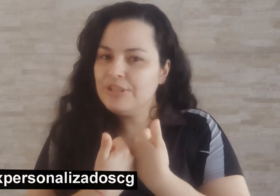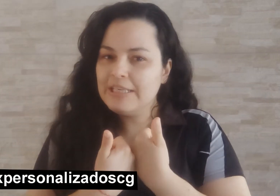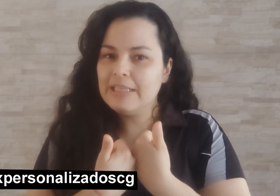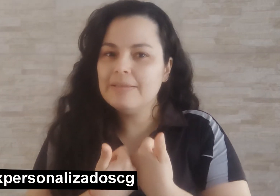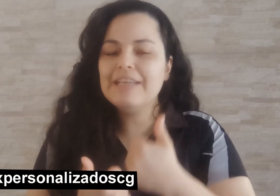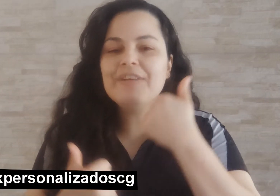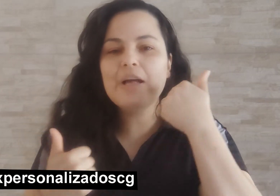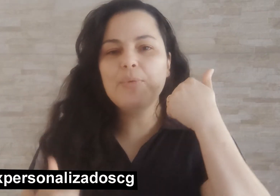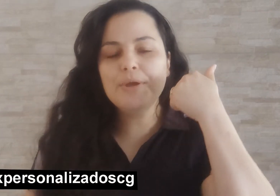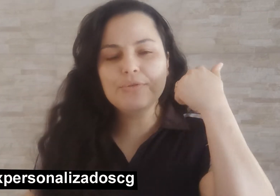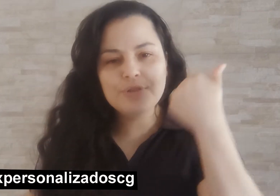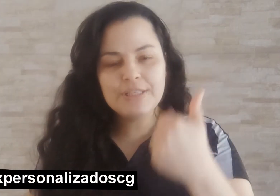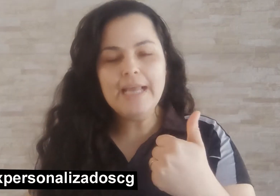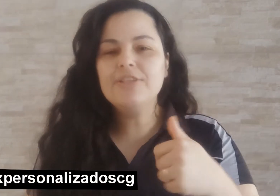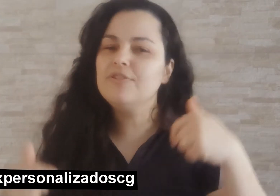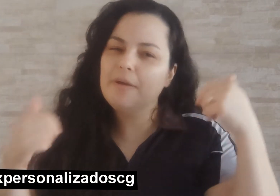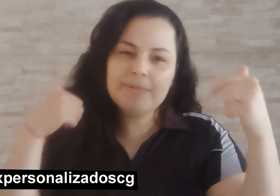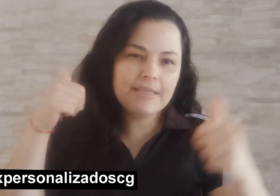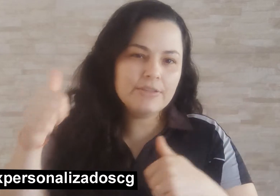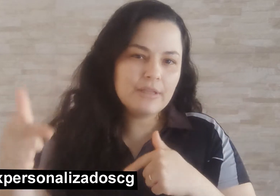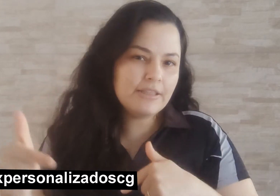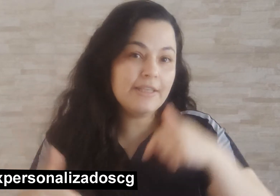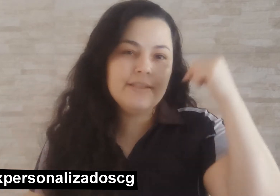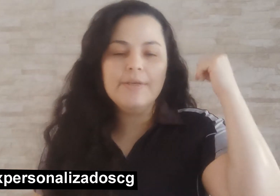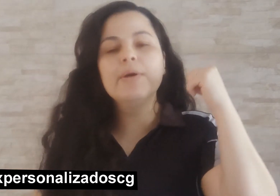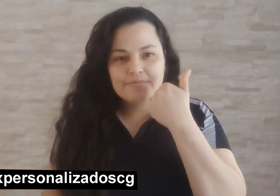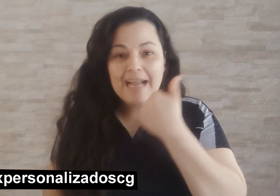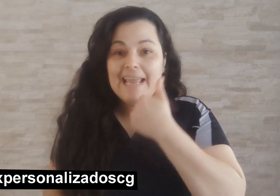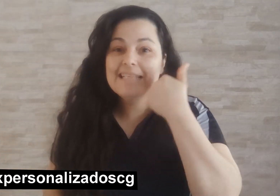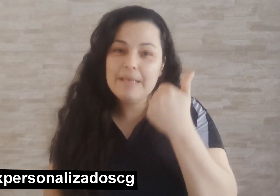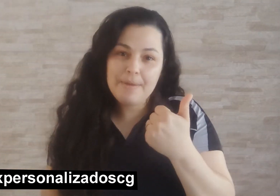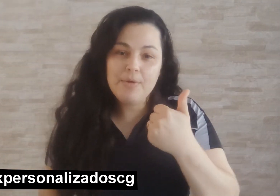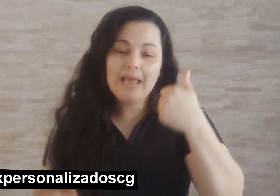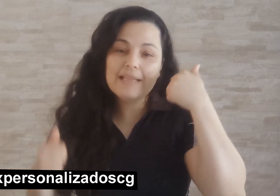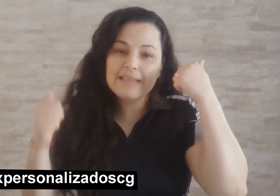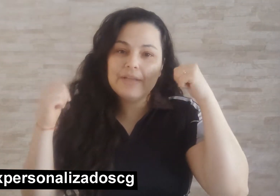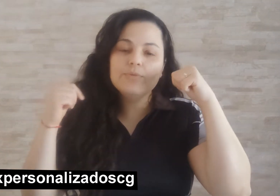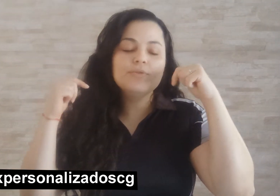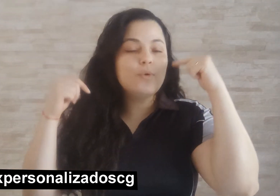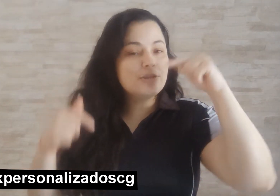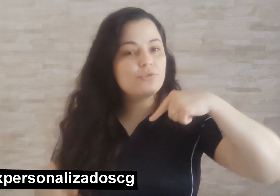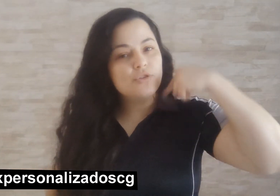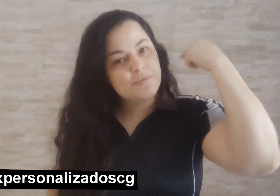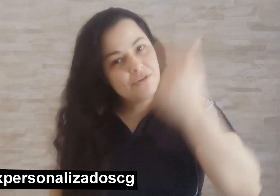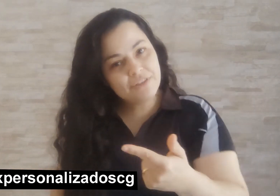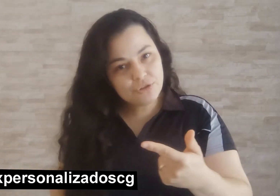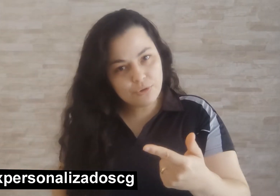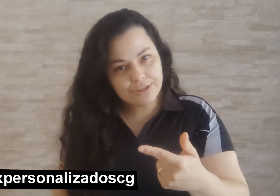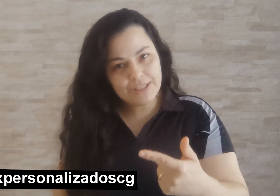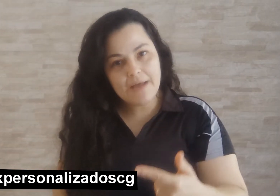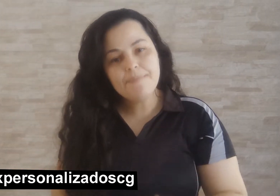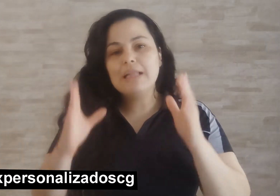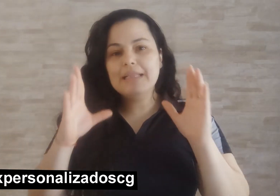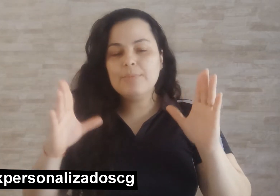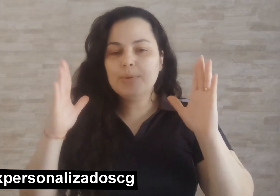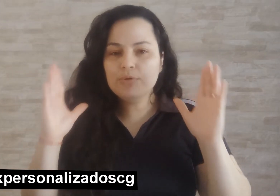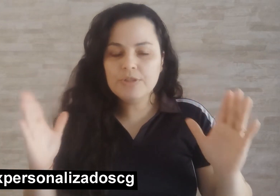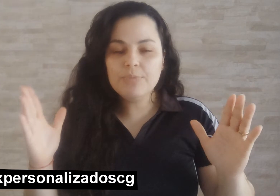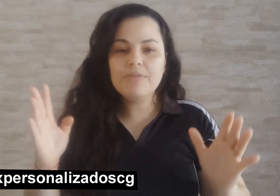Instagram, quem falar comigo no direct, se tiver me seguindo lá direitinho, vai receber o calendário do ano 2022, tá? O calendário prontinho pra